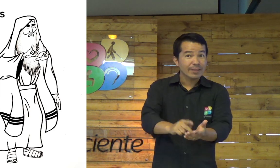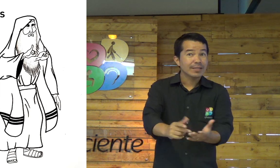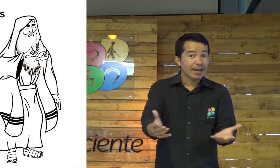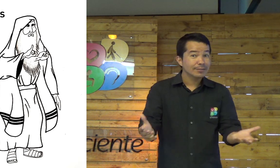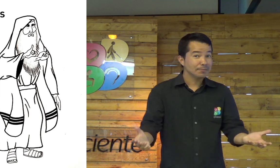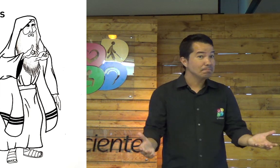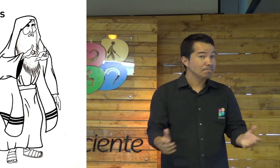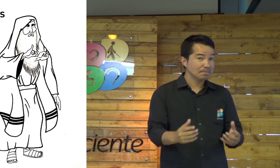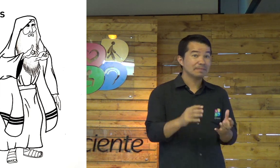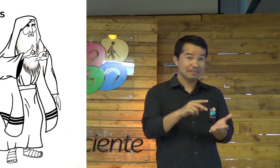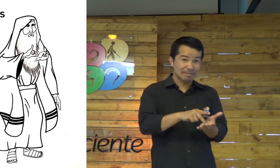Mas é verdade.